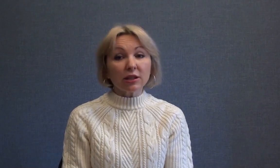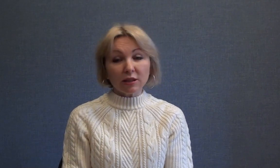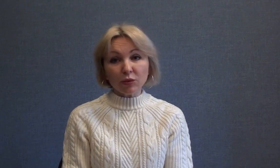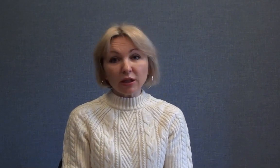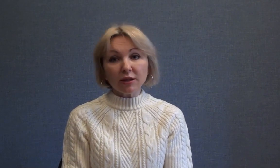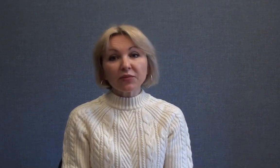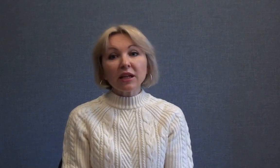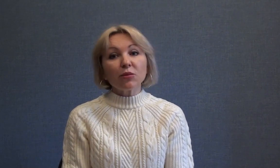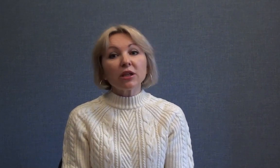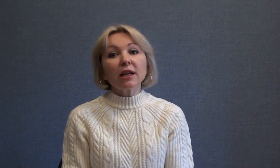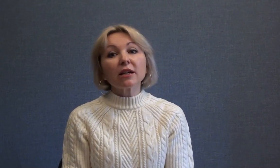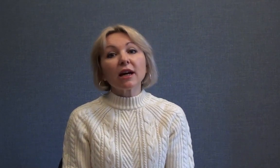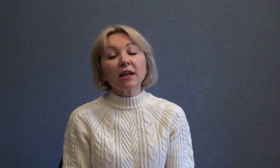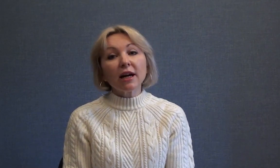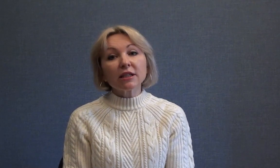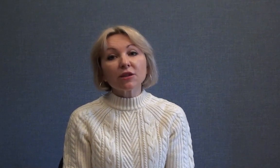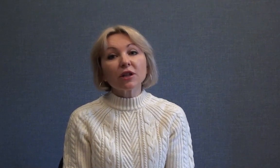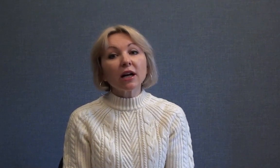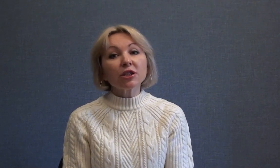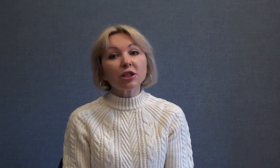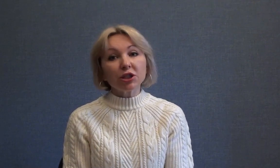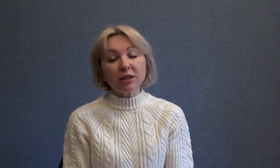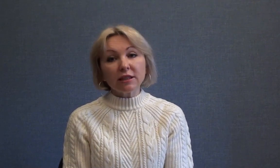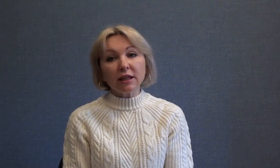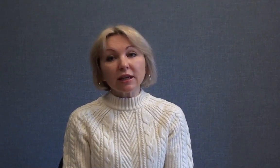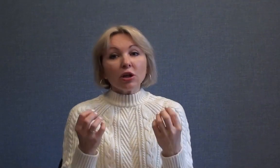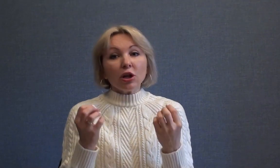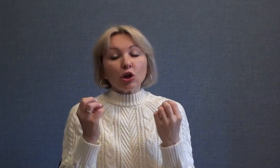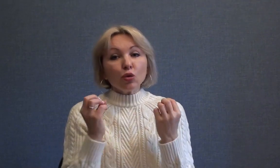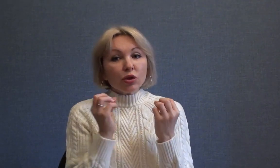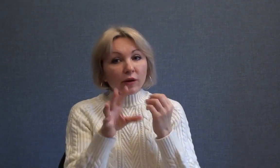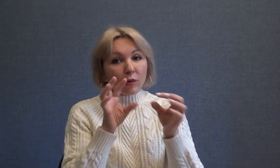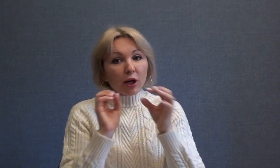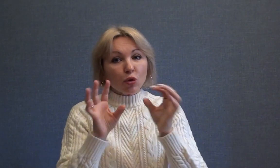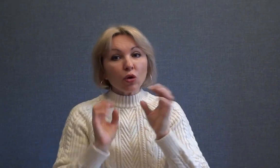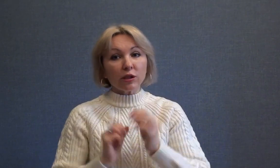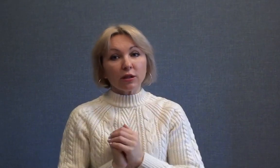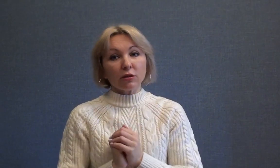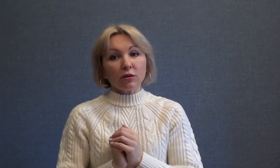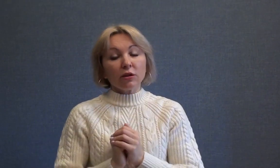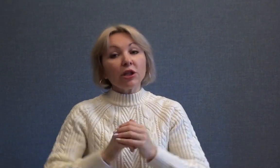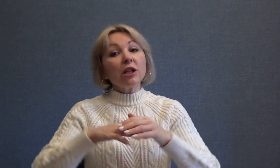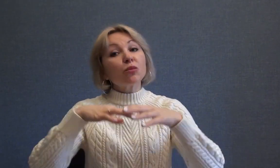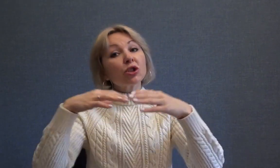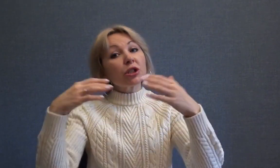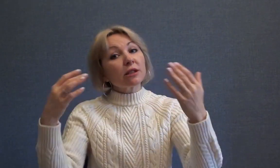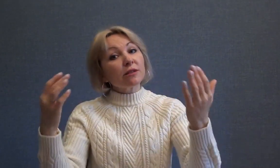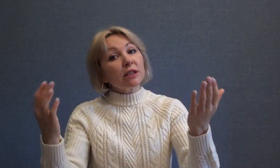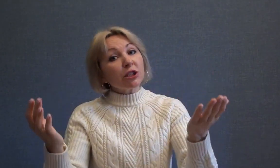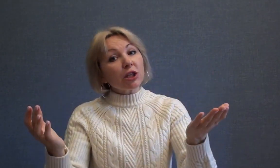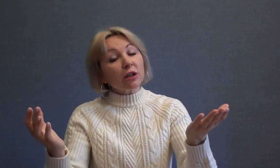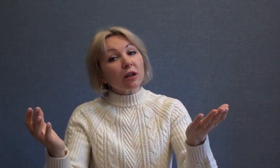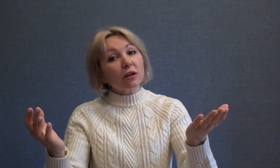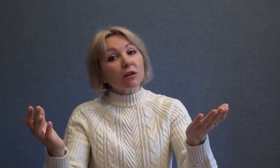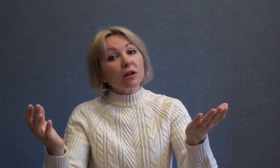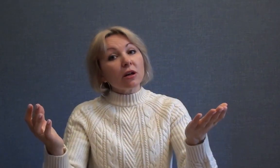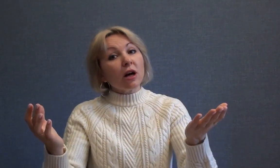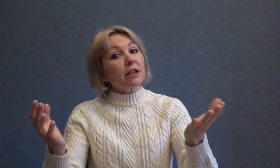зимы, передал характер в каждой из частей лютого мороза или пушистого снега, а